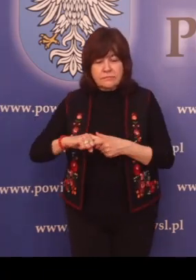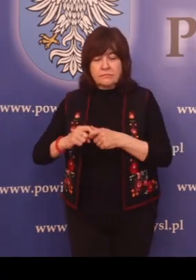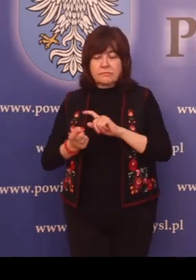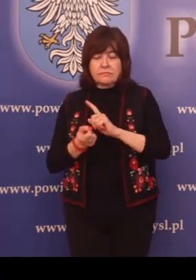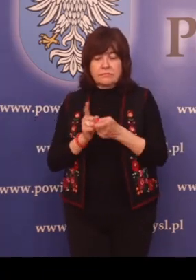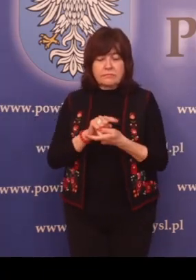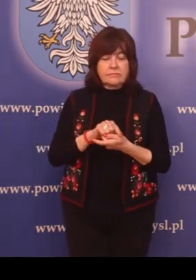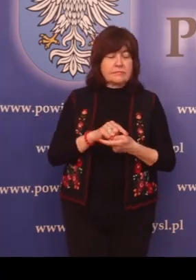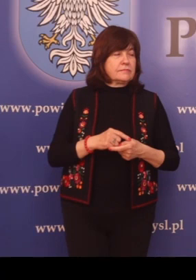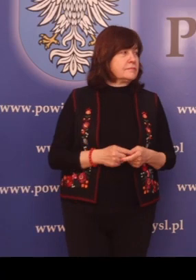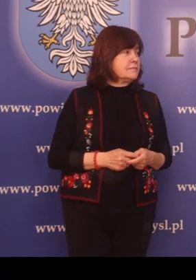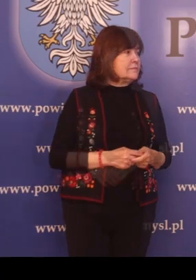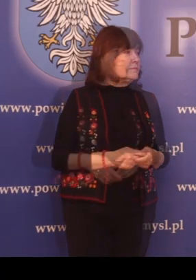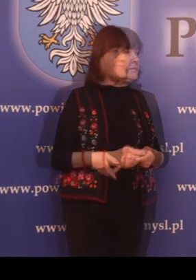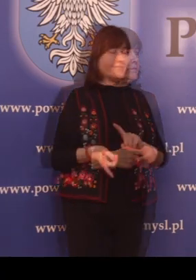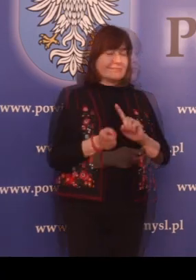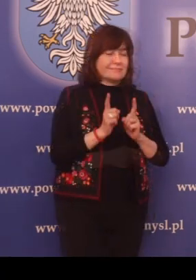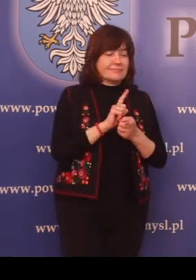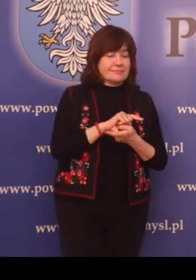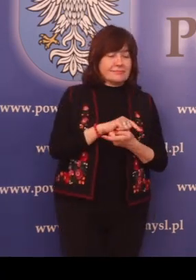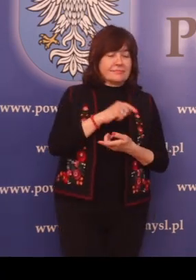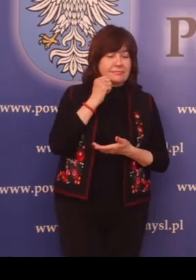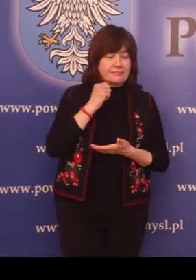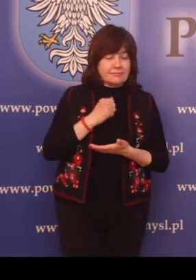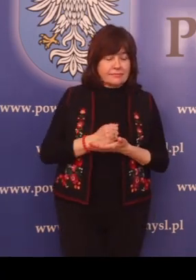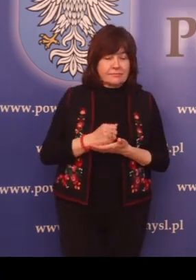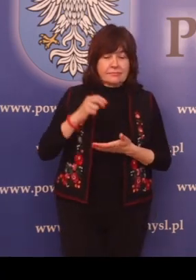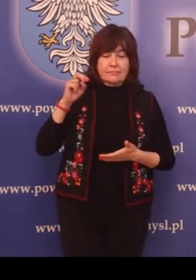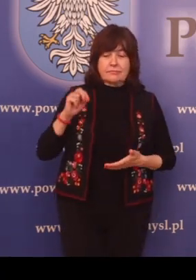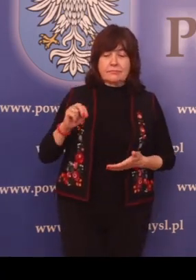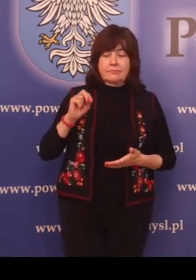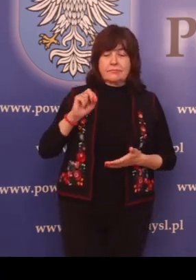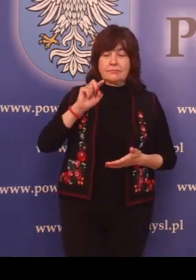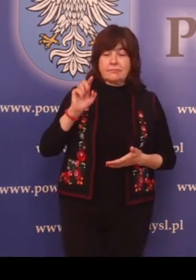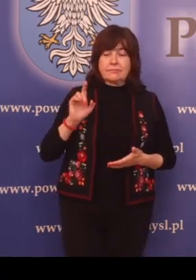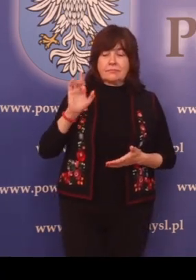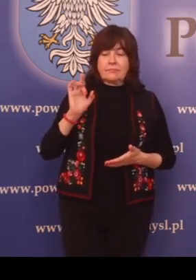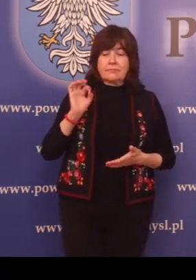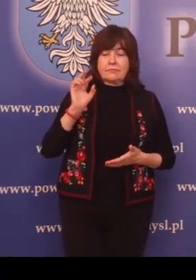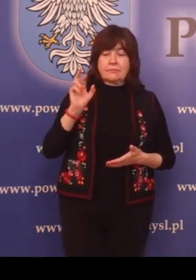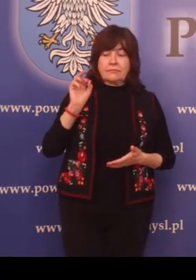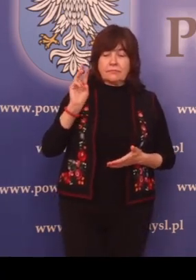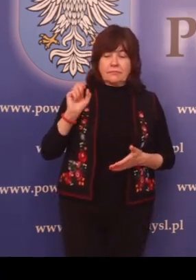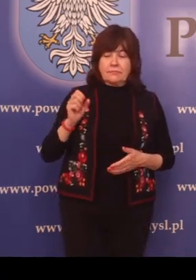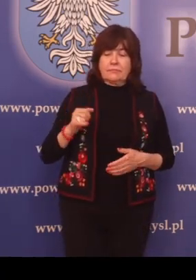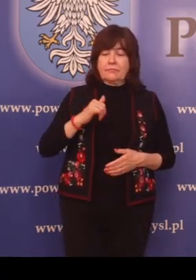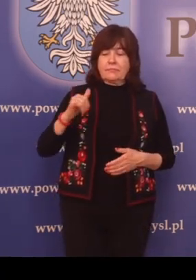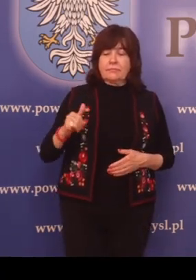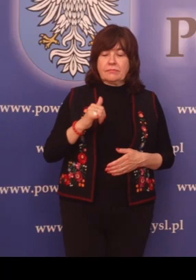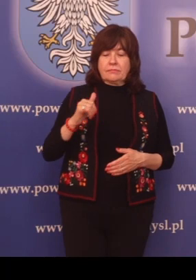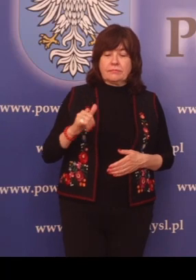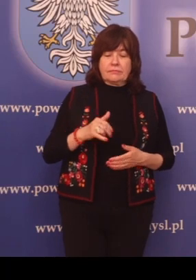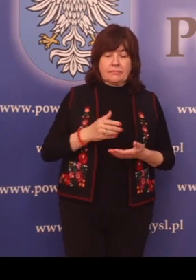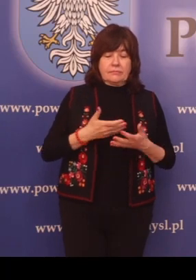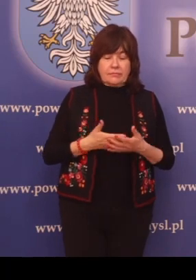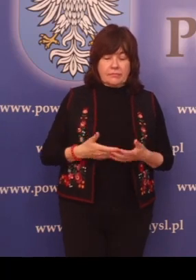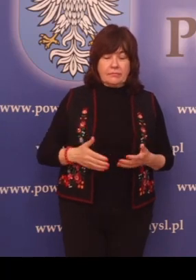wymiennych. Przekształcenie prawa użytkowania wieczystego nieruchomości